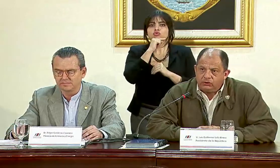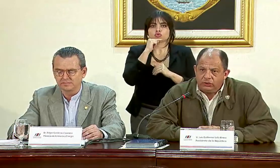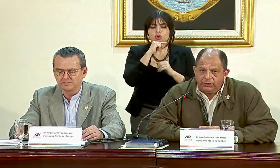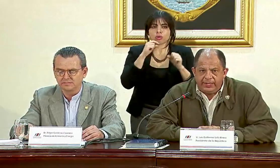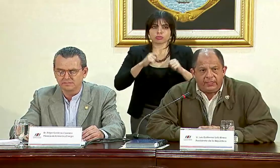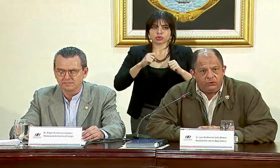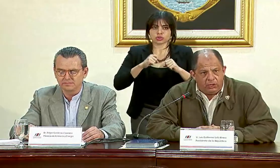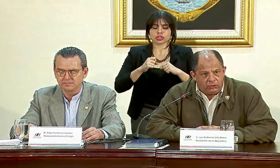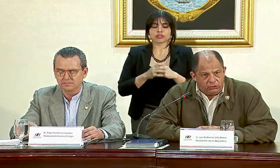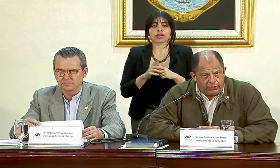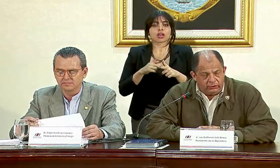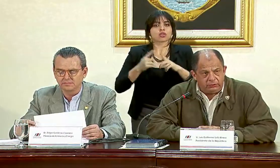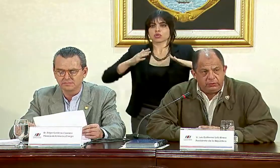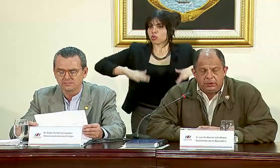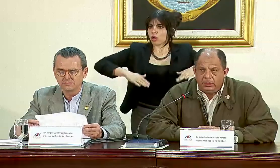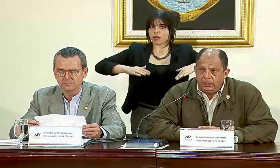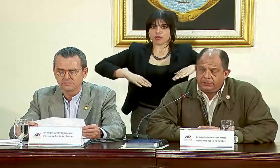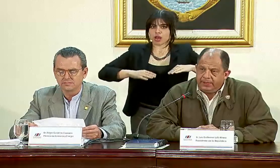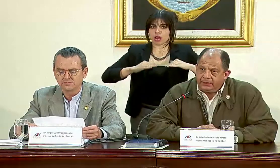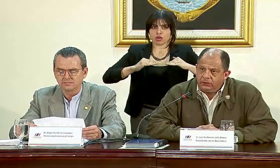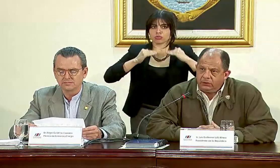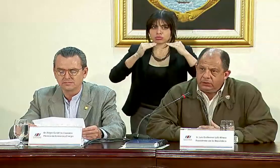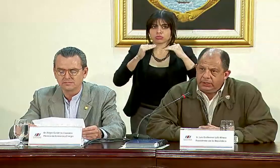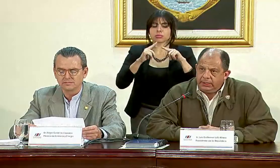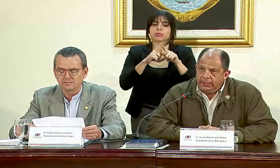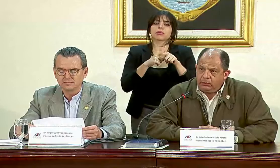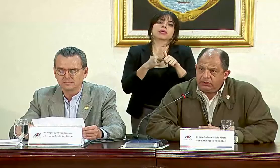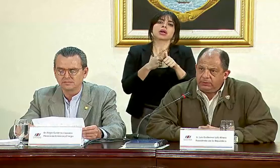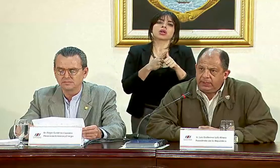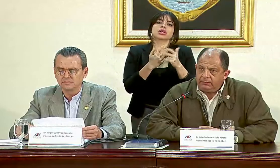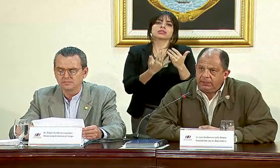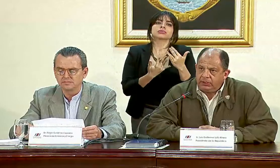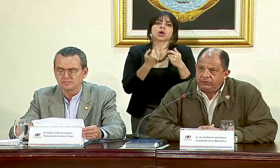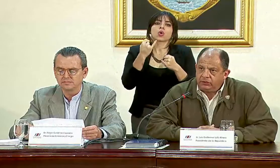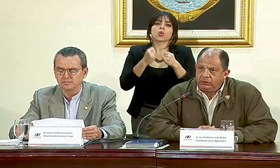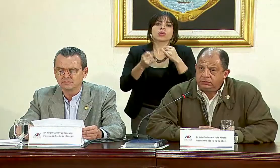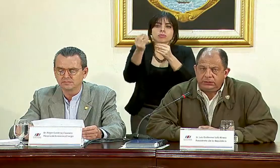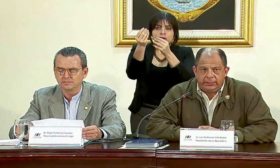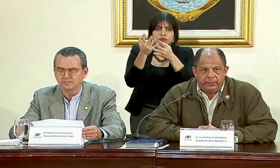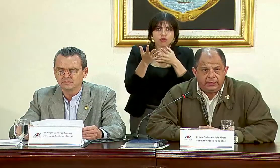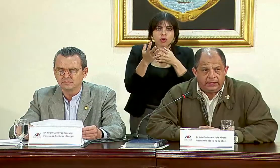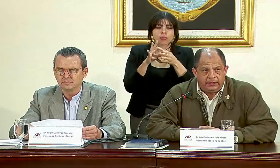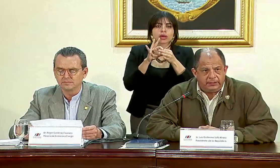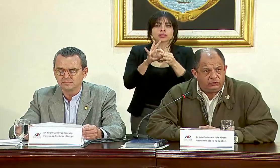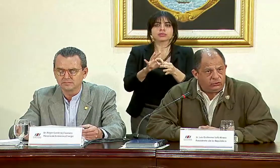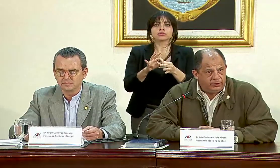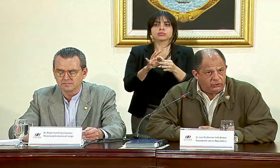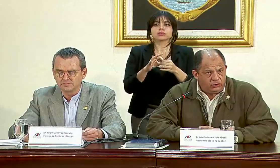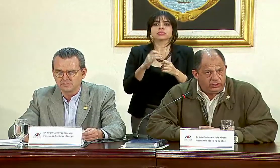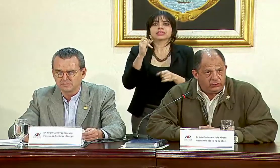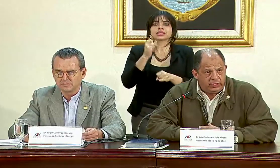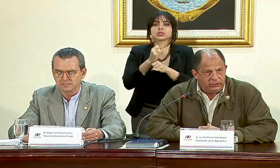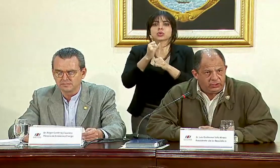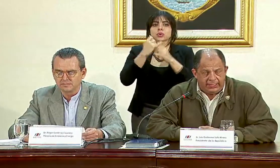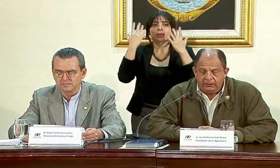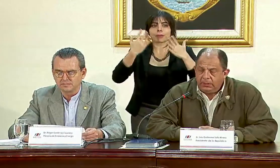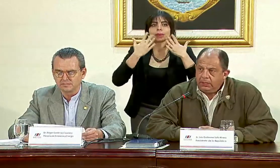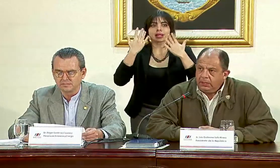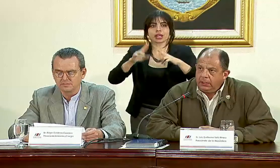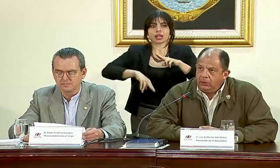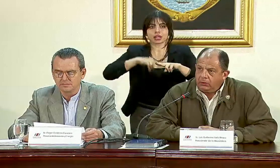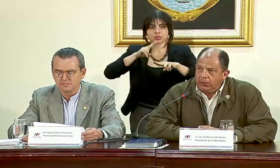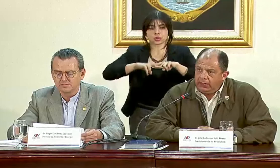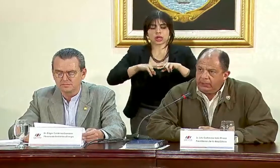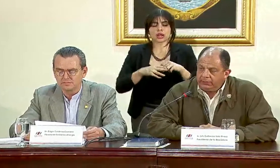Eso todavía no ha ocurrido, esperando la última valoración del Instituto Meteorológico Nacional,